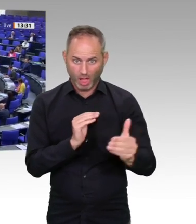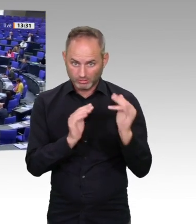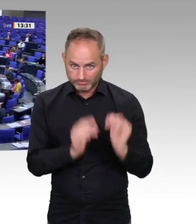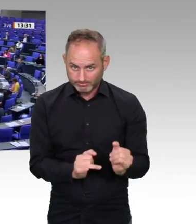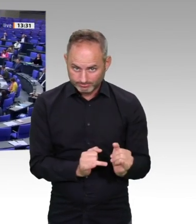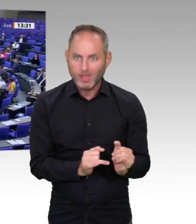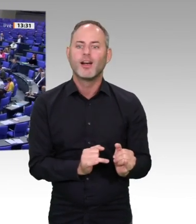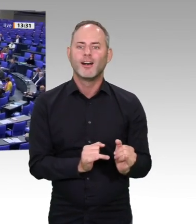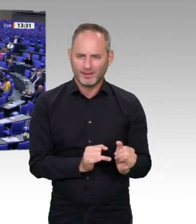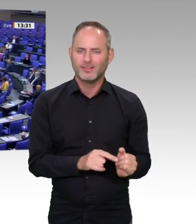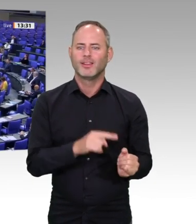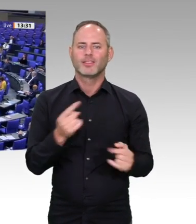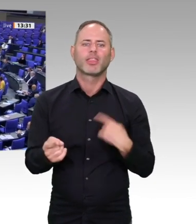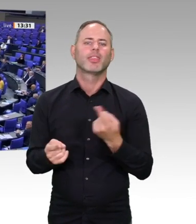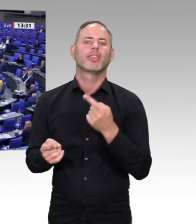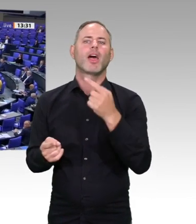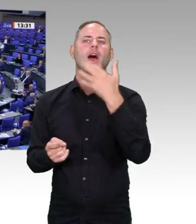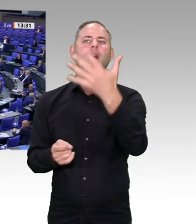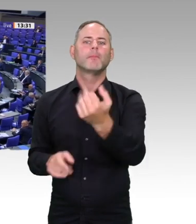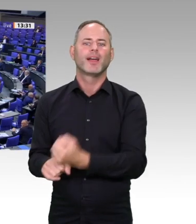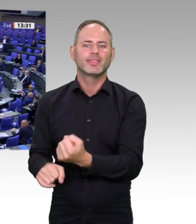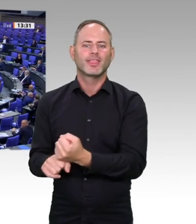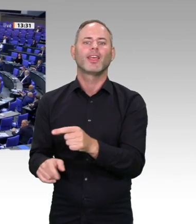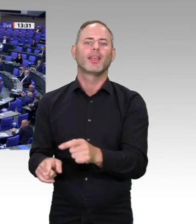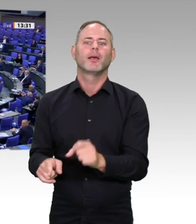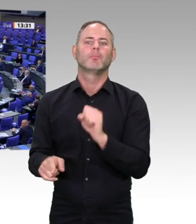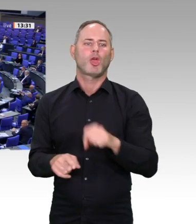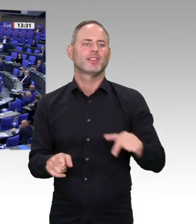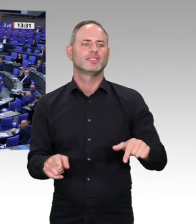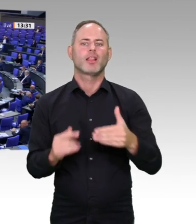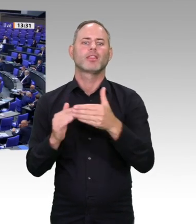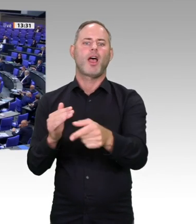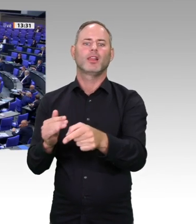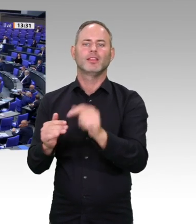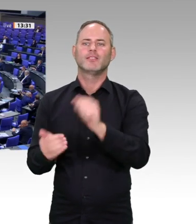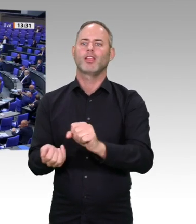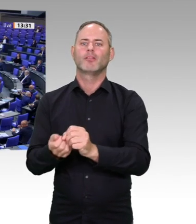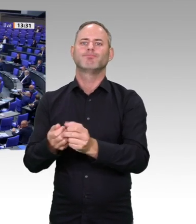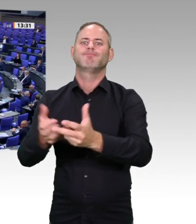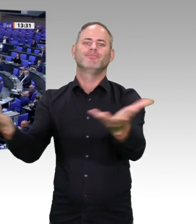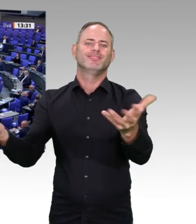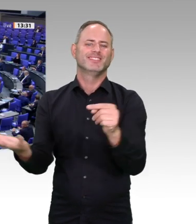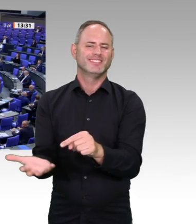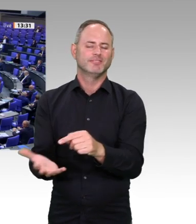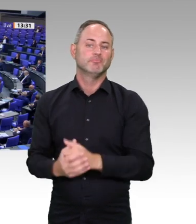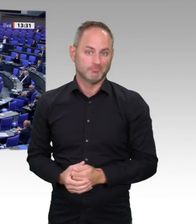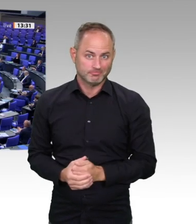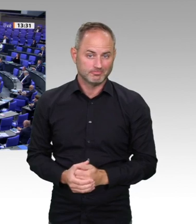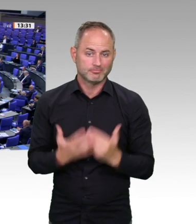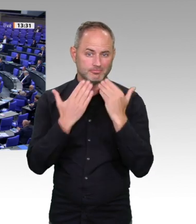letztes Jahr überall auf der Welt auf der Straße waren. Hören wir also auf die Wissenschaft. Lasst uns mit klugen